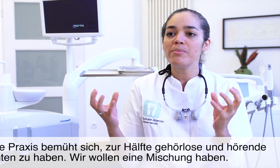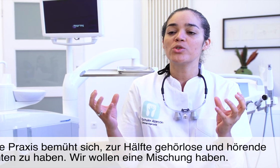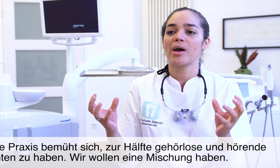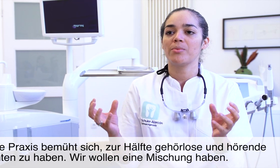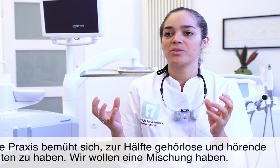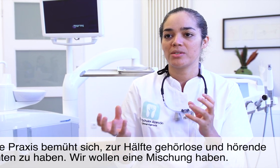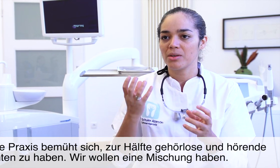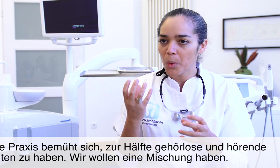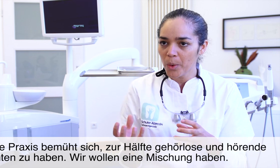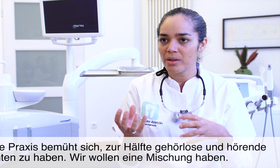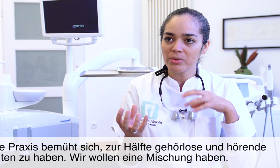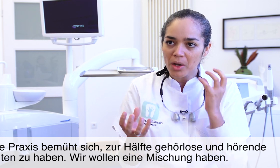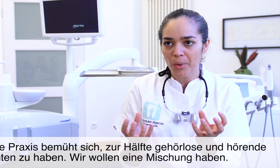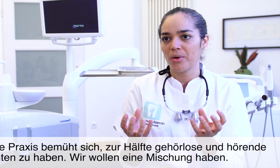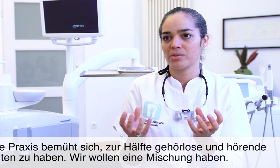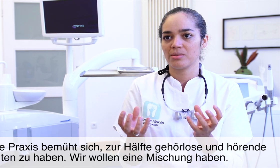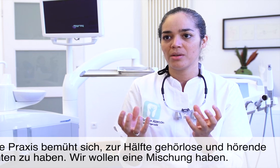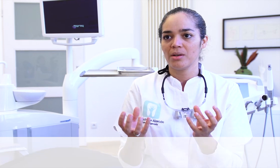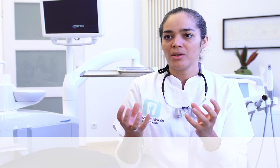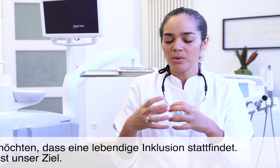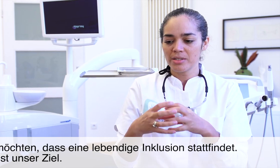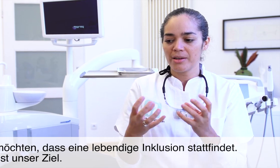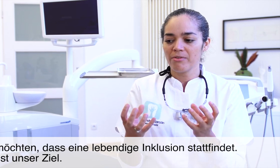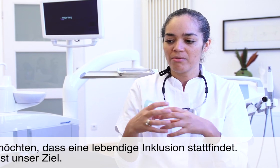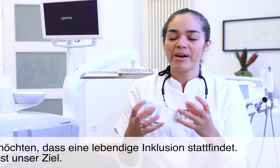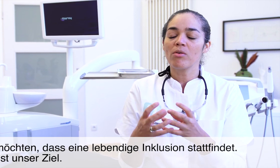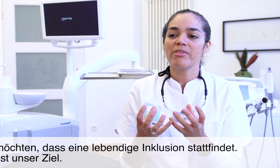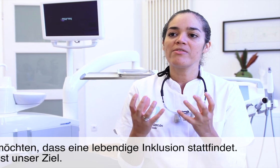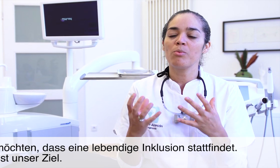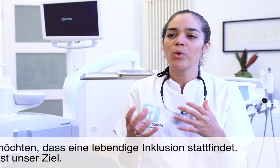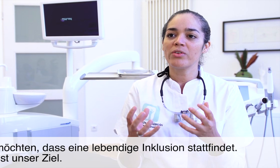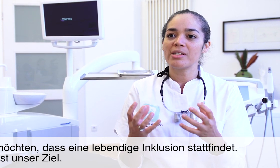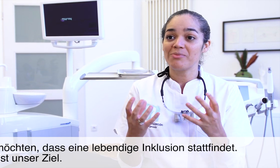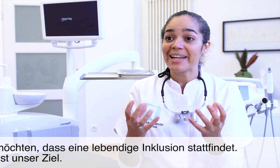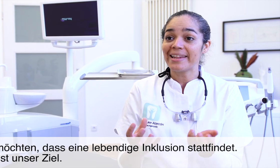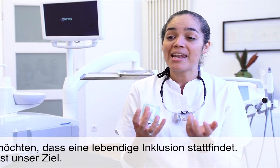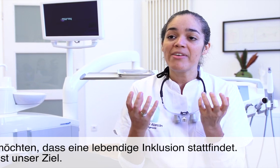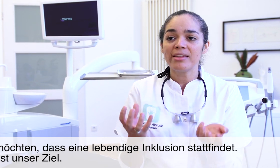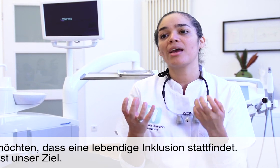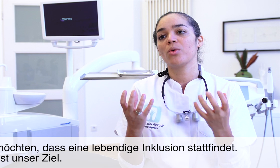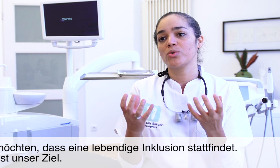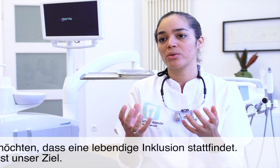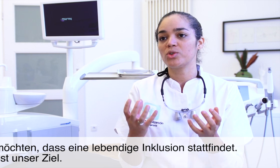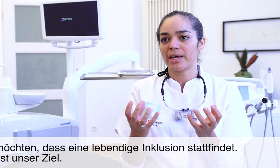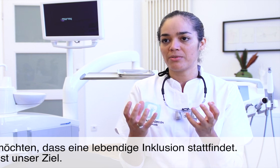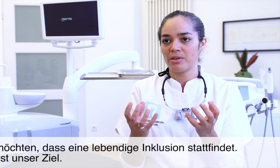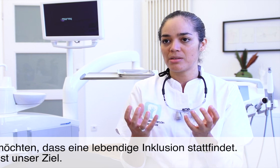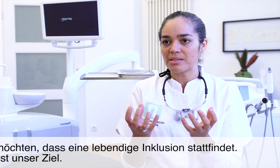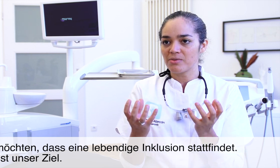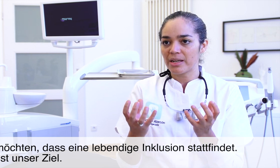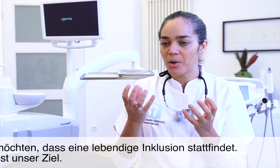Mischung haben zwischen der Gehörlosen und der Gehörlosen. Und warum? Weil wir müssen, dass wirklich eine lebendige Inklusion stattfindet. Dass es wirklich